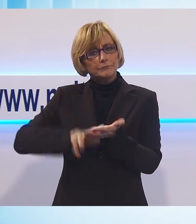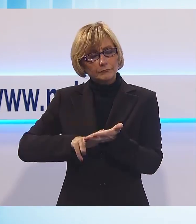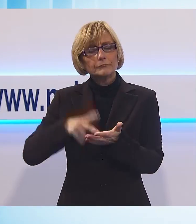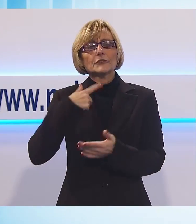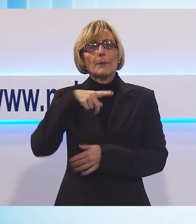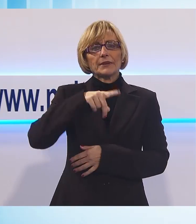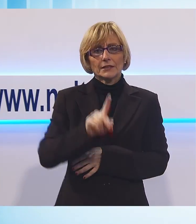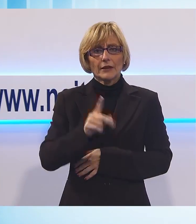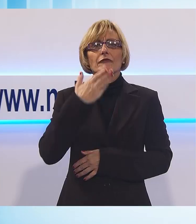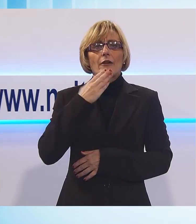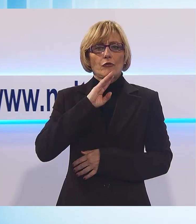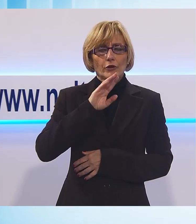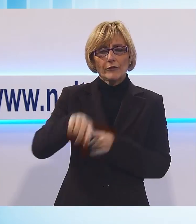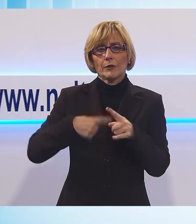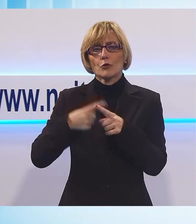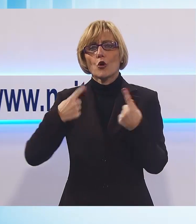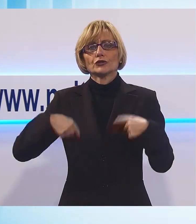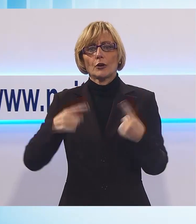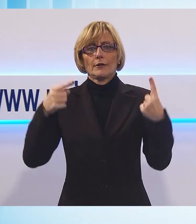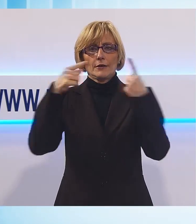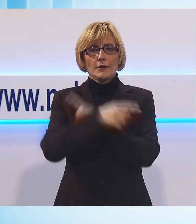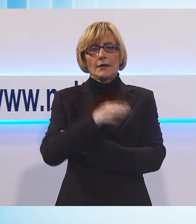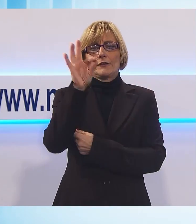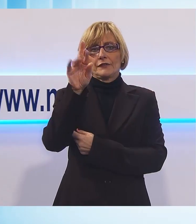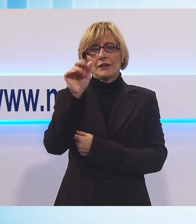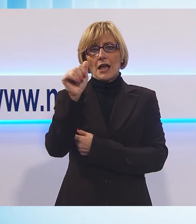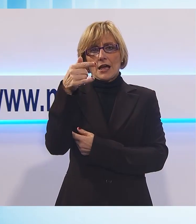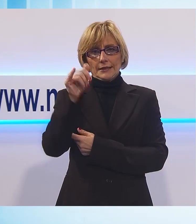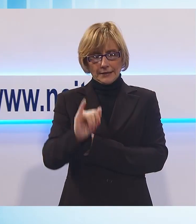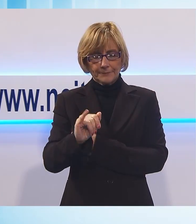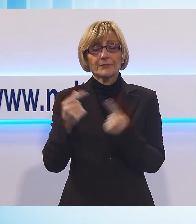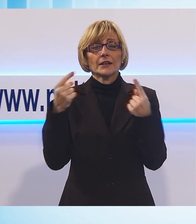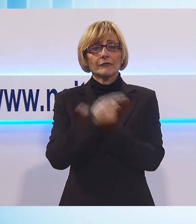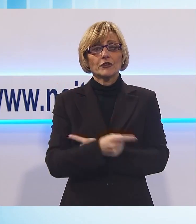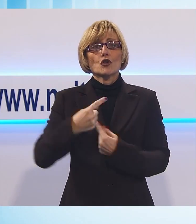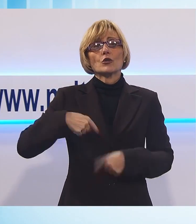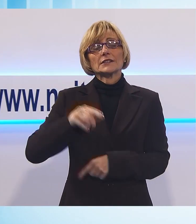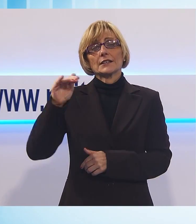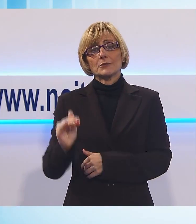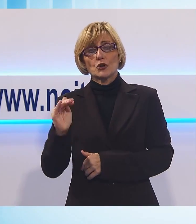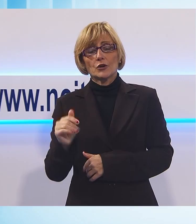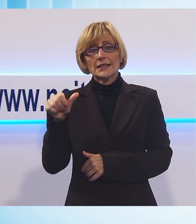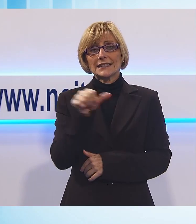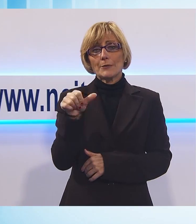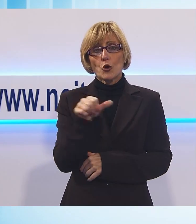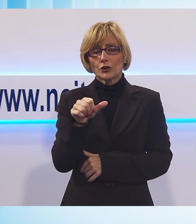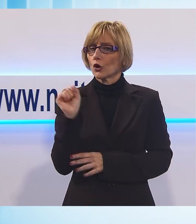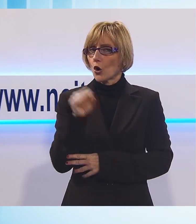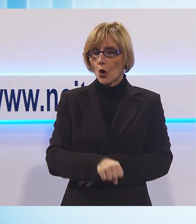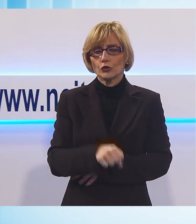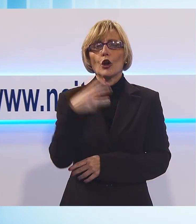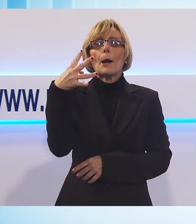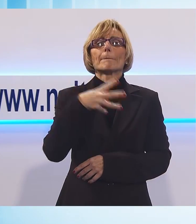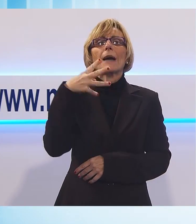Democratico e del Consigliere di Opposizione Frati. Il Consigliere di Minoranza Simonini ha votato contro, il Consigliere Marchetti,